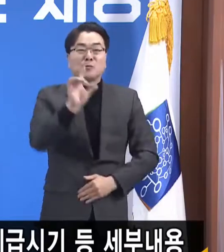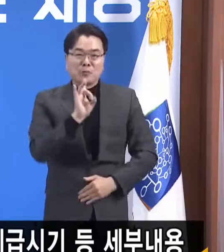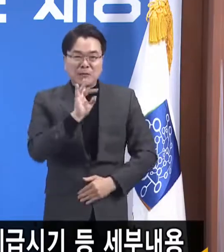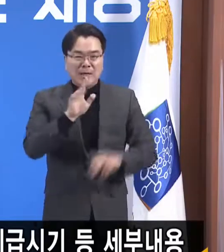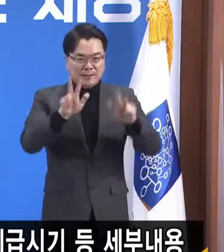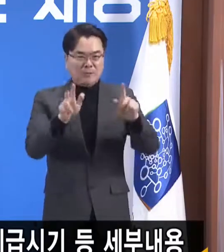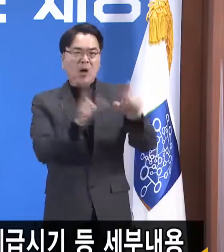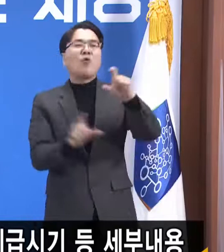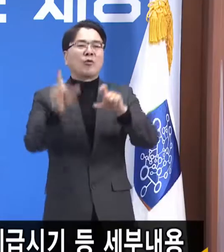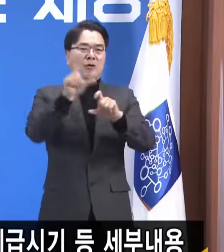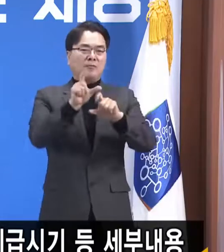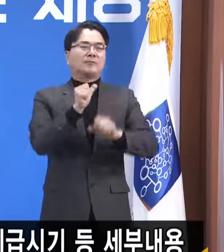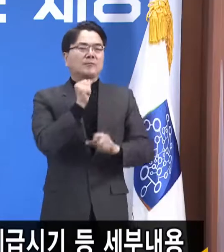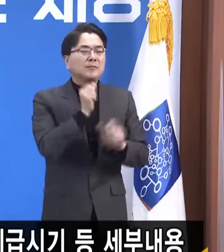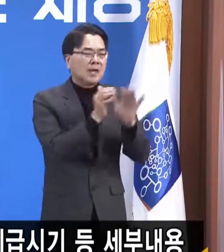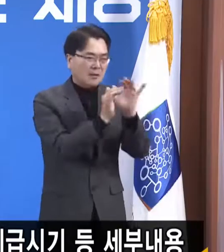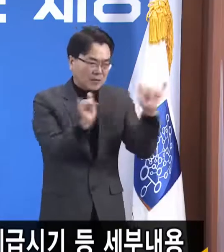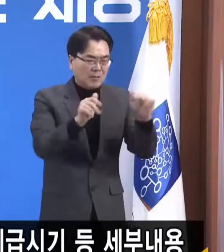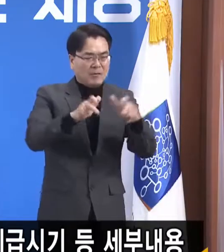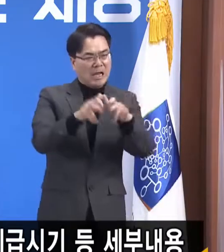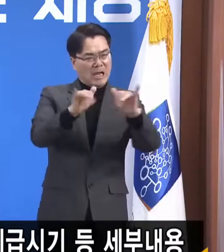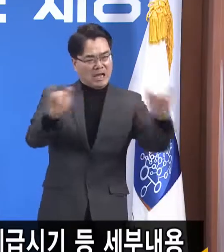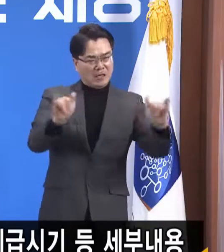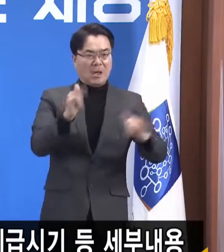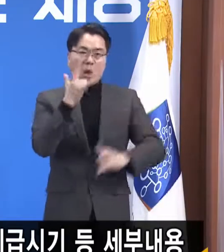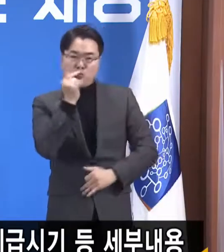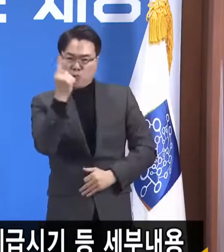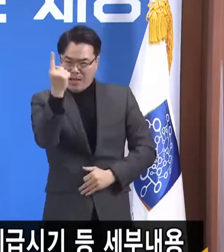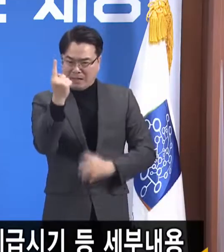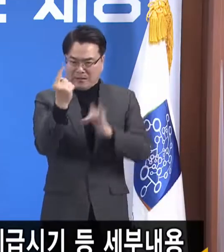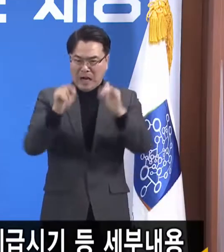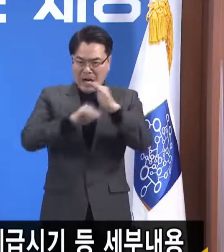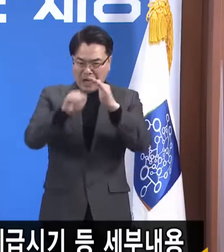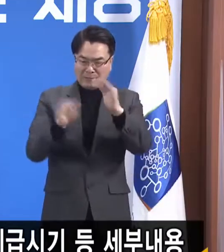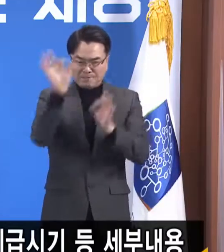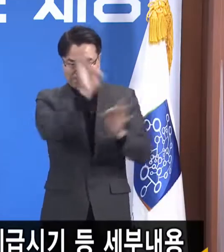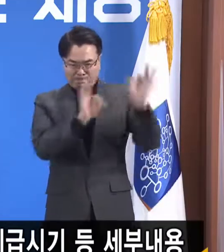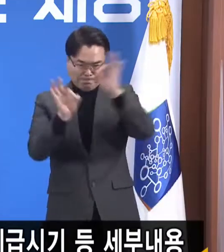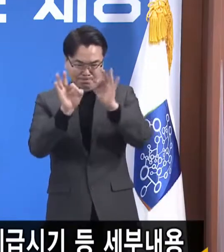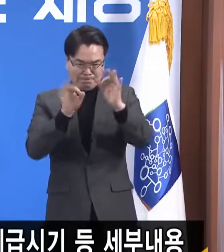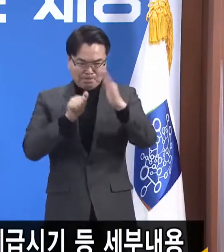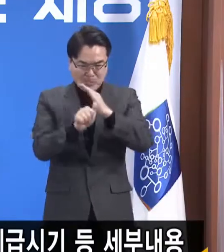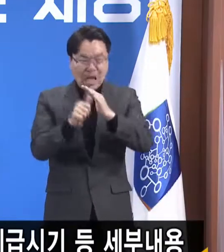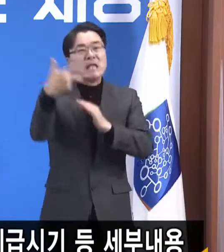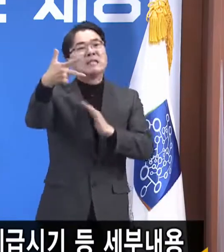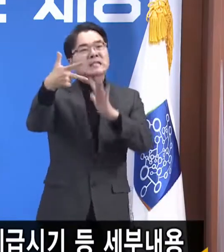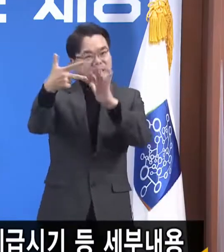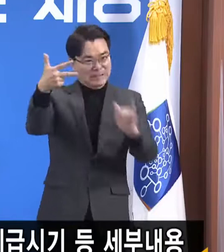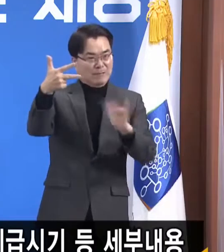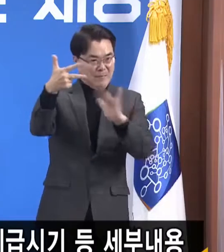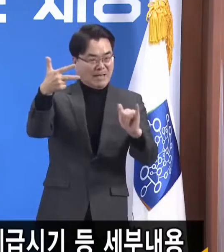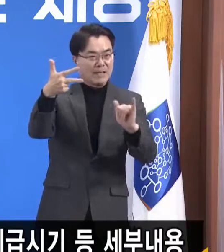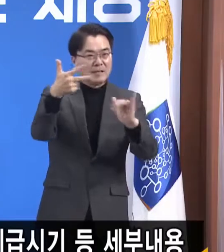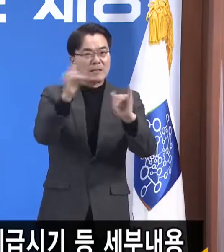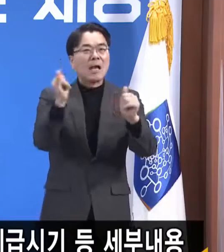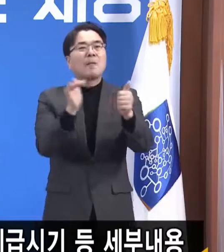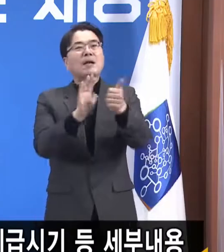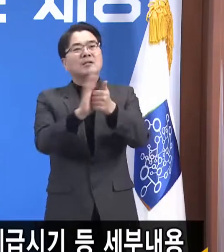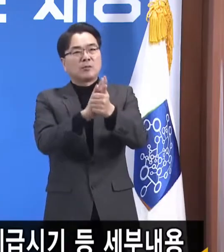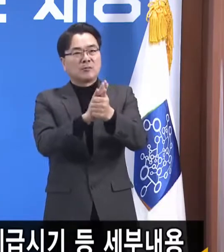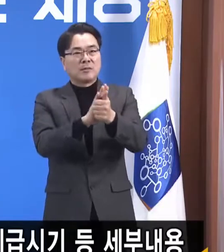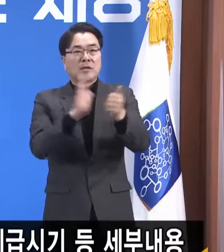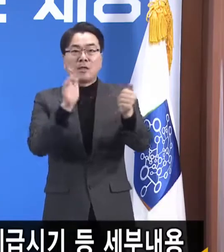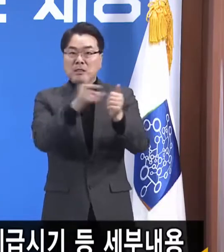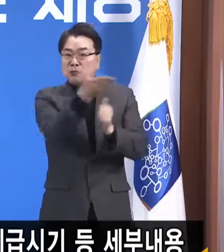저소득경로자, 장애인, 한부모 가정 등 약 147만명까지 대폭 확대해서 현장에 오지